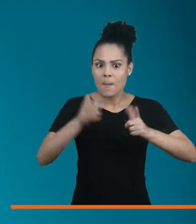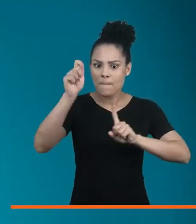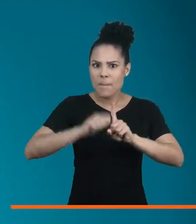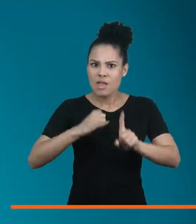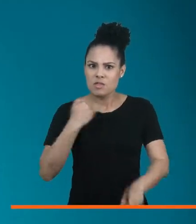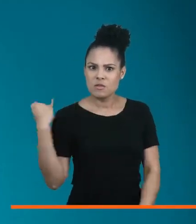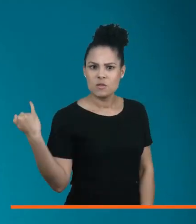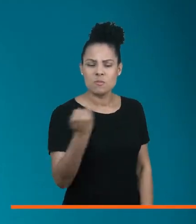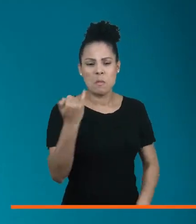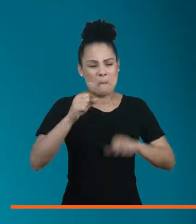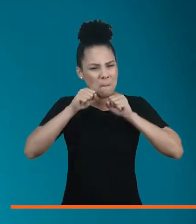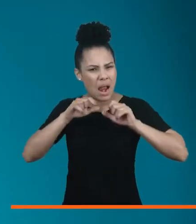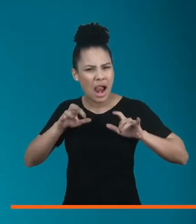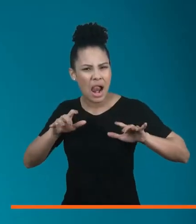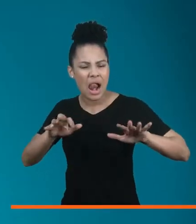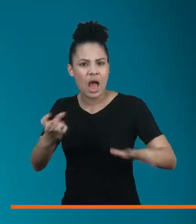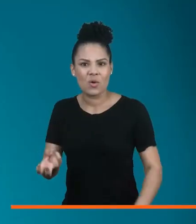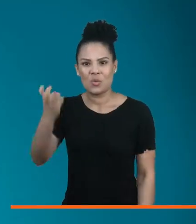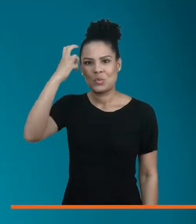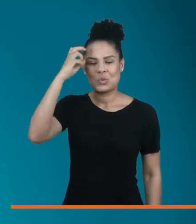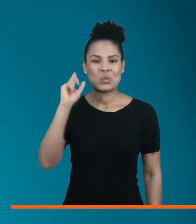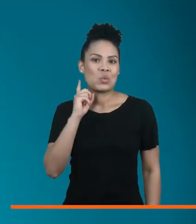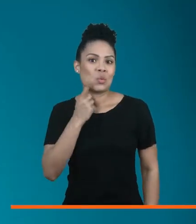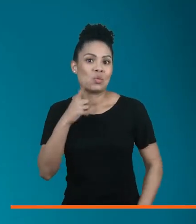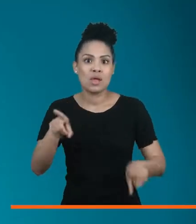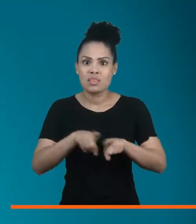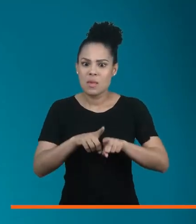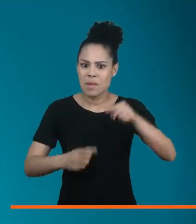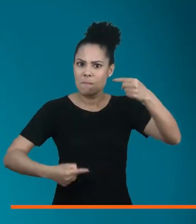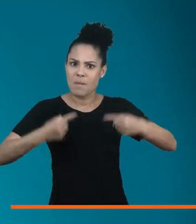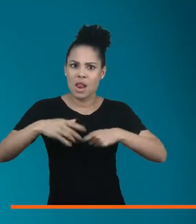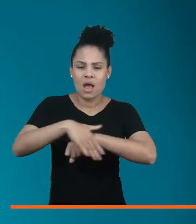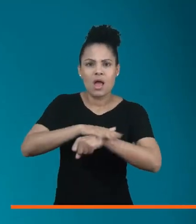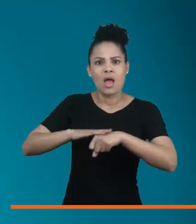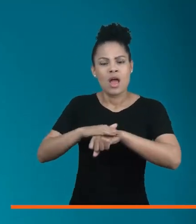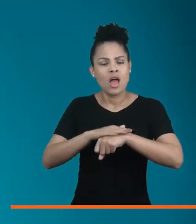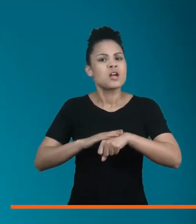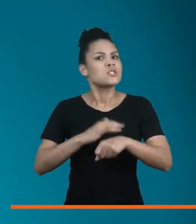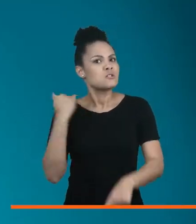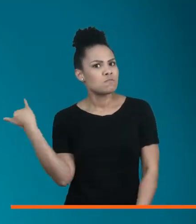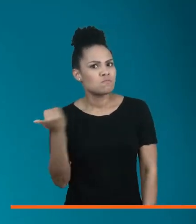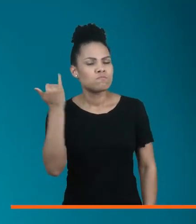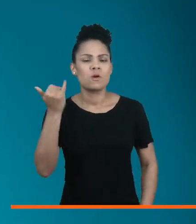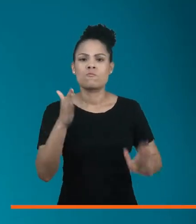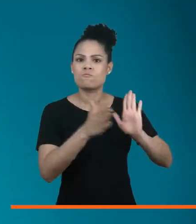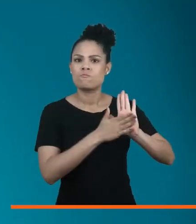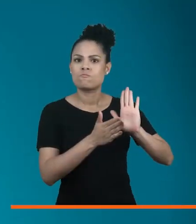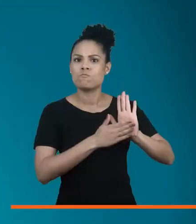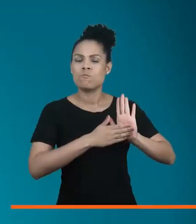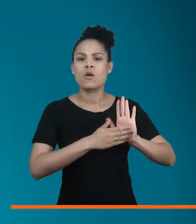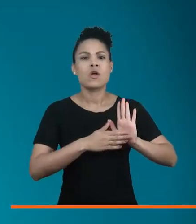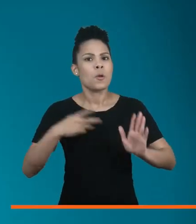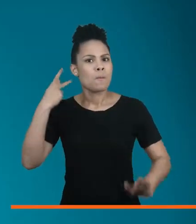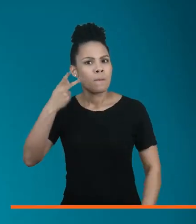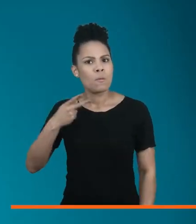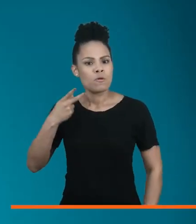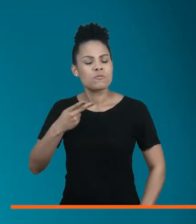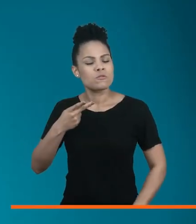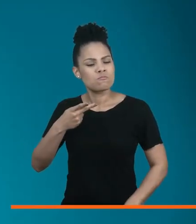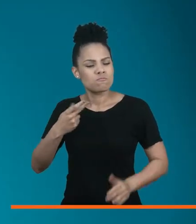importantíssimo para difundir a cultura surda e debater a importância de mais políticas públicas que amparem